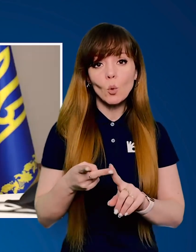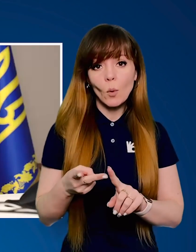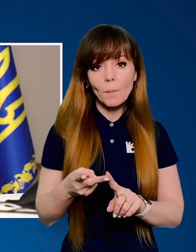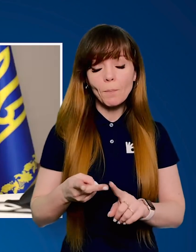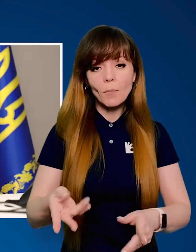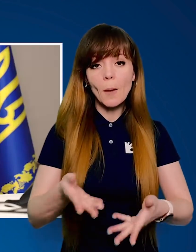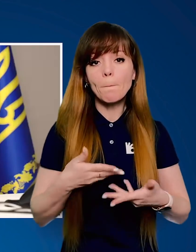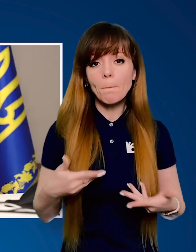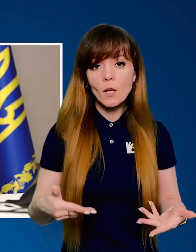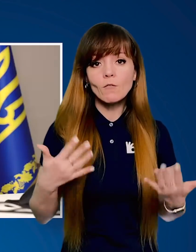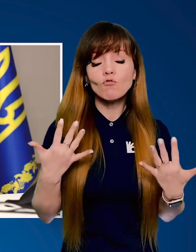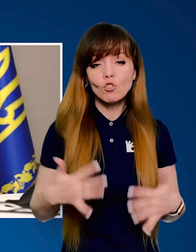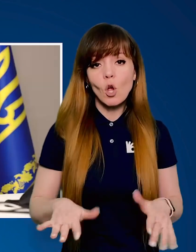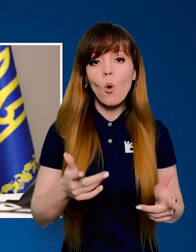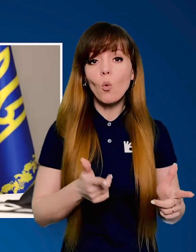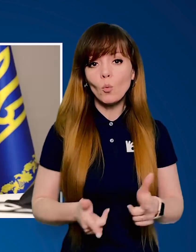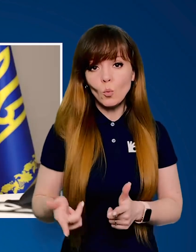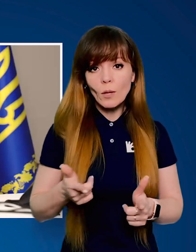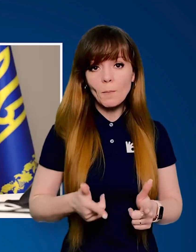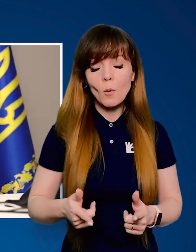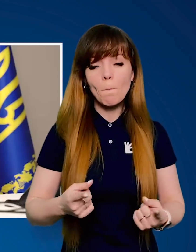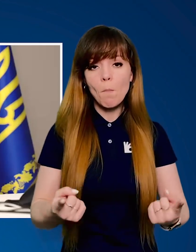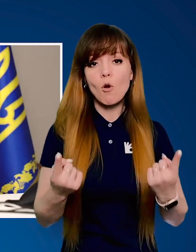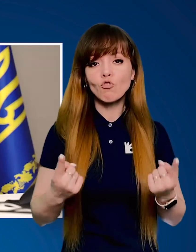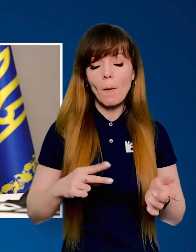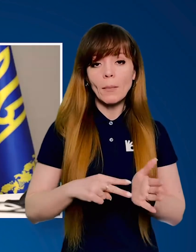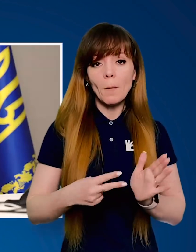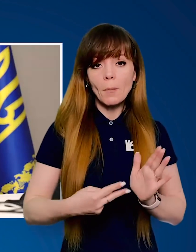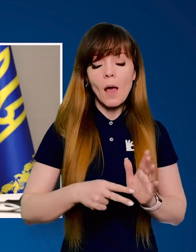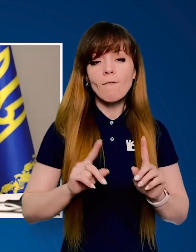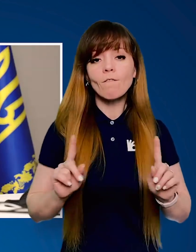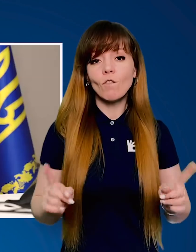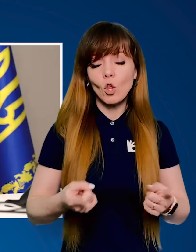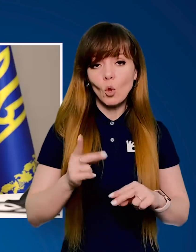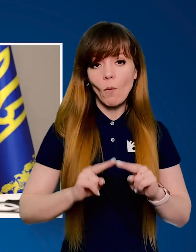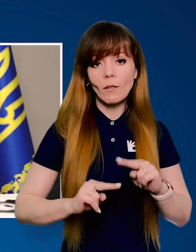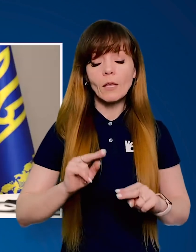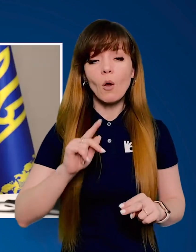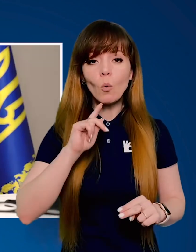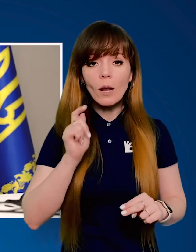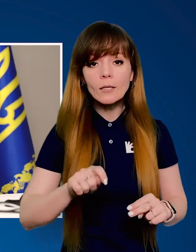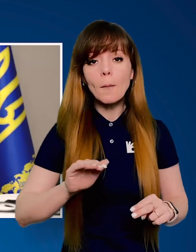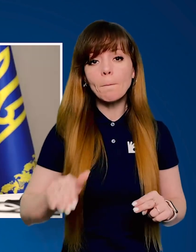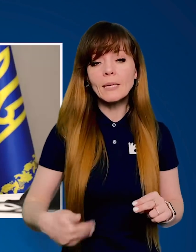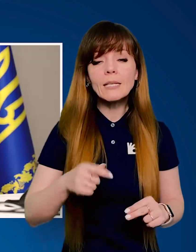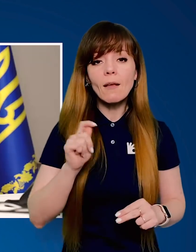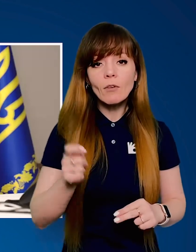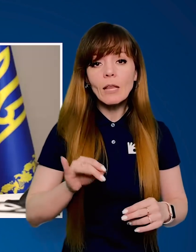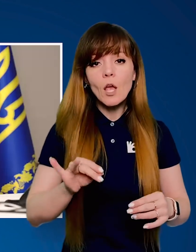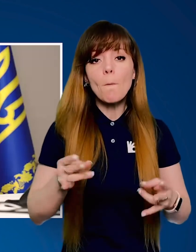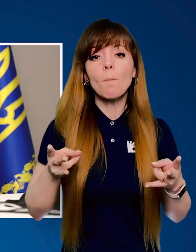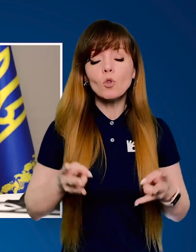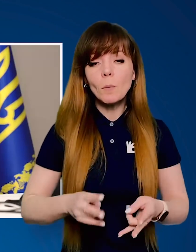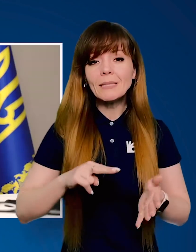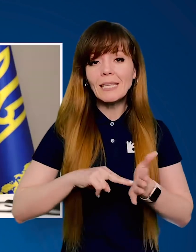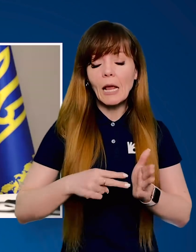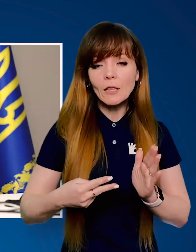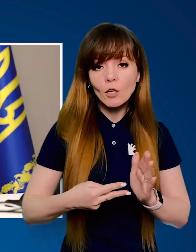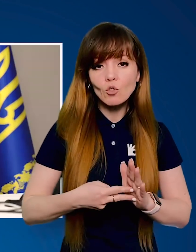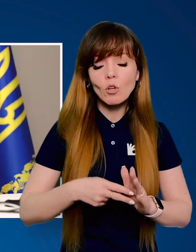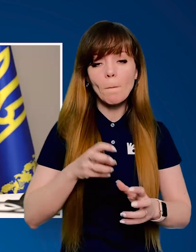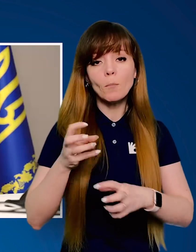Друге, ми вже готуємо масштабний план відновлення України після війни і потребуємо